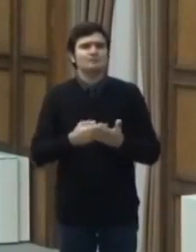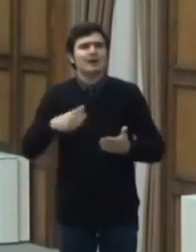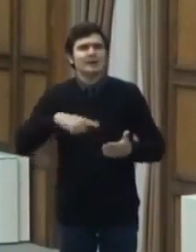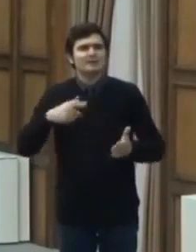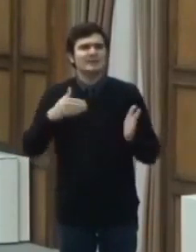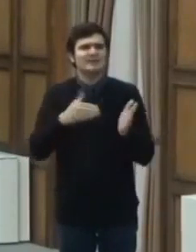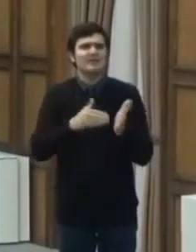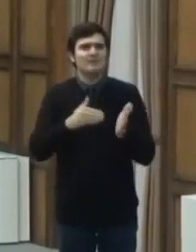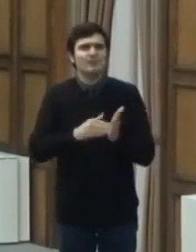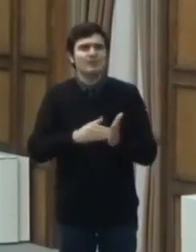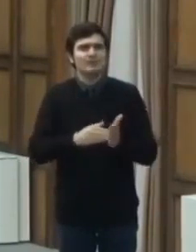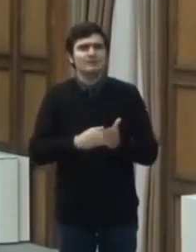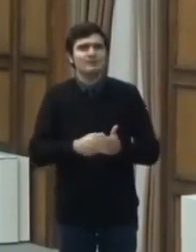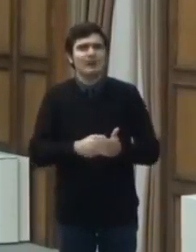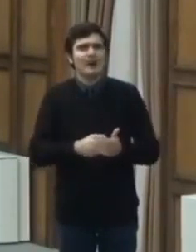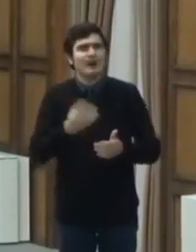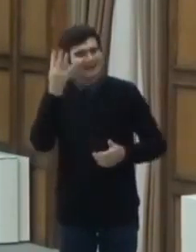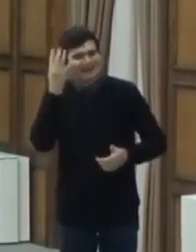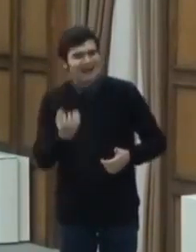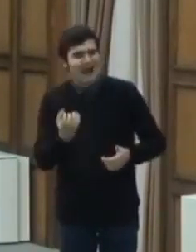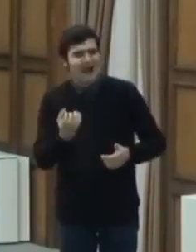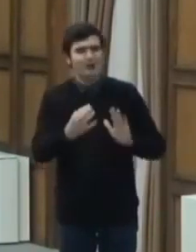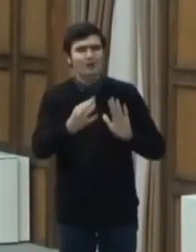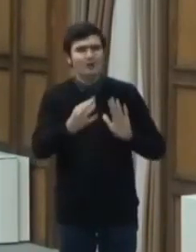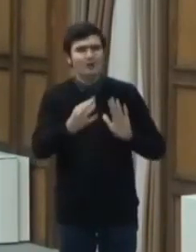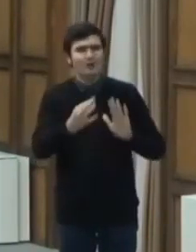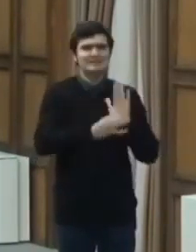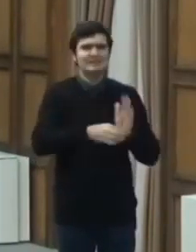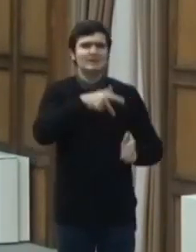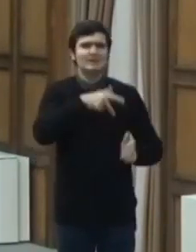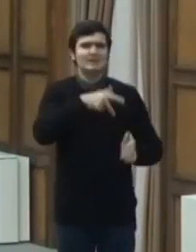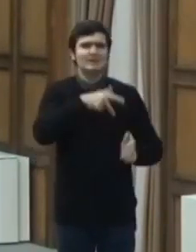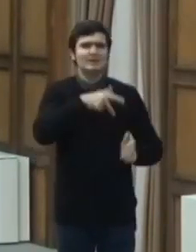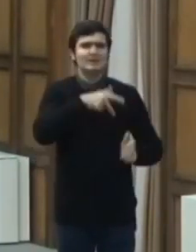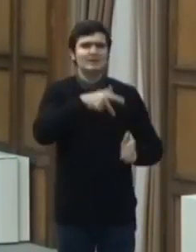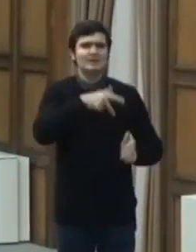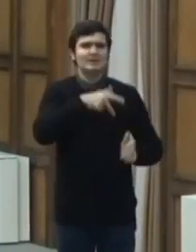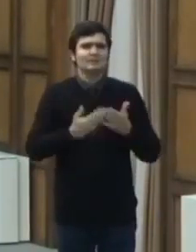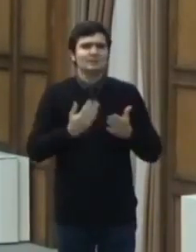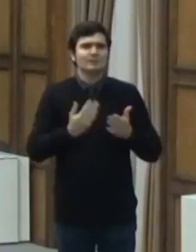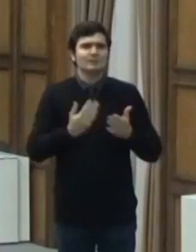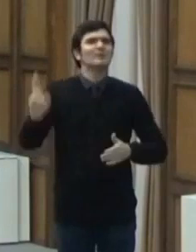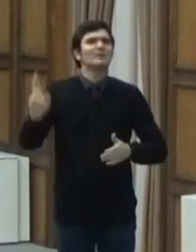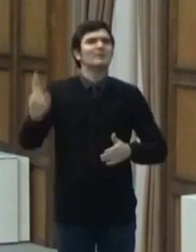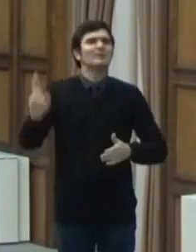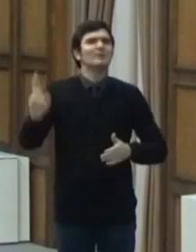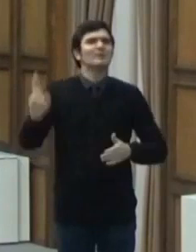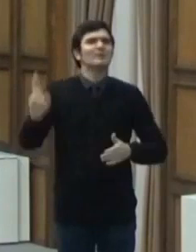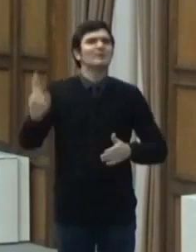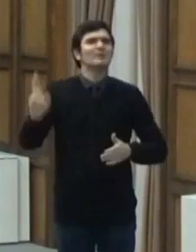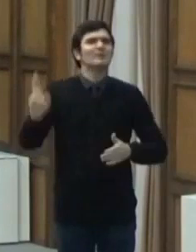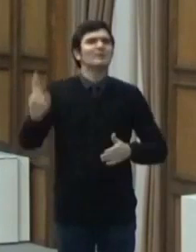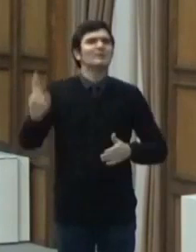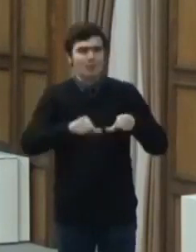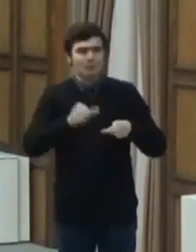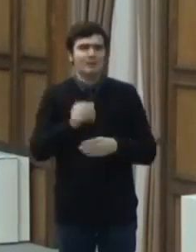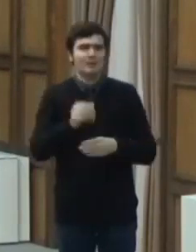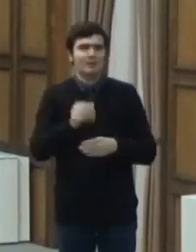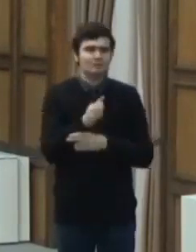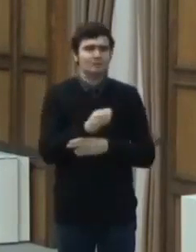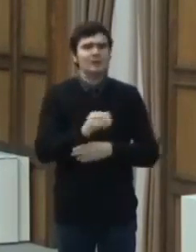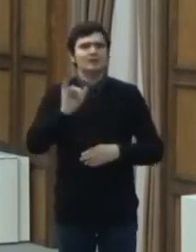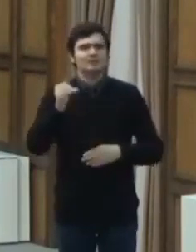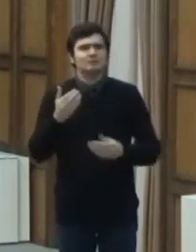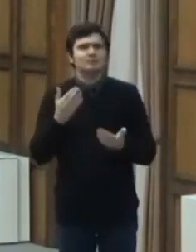a condițiilor socioeconomice necesare relansării graduale a economiei naționale, concomitent cu